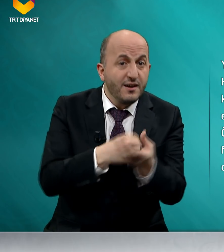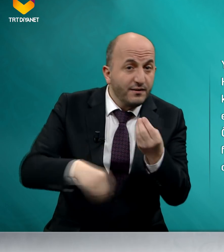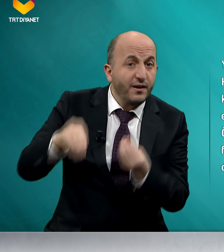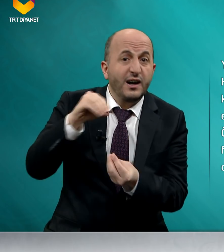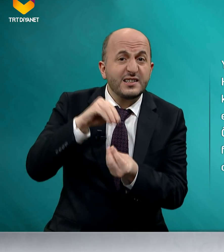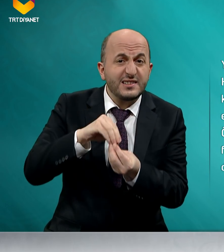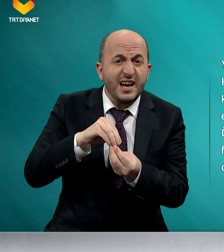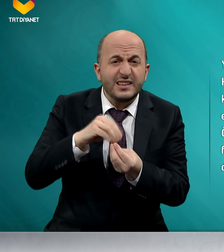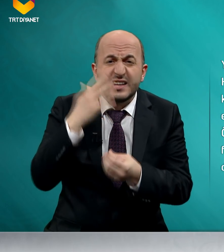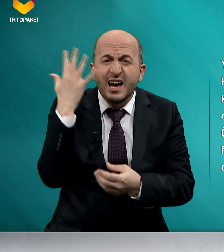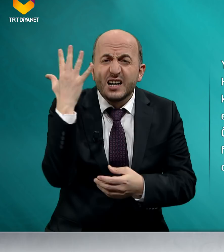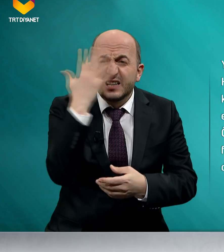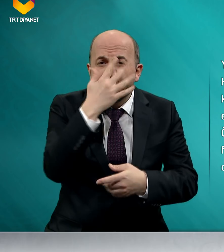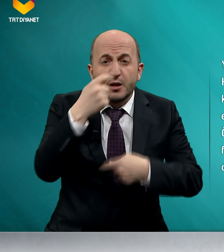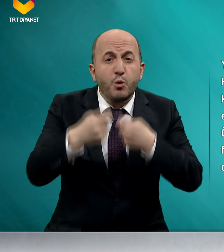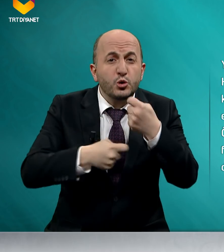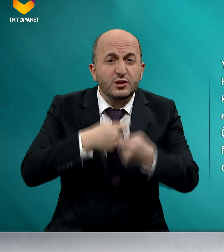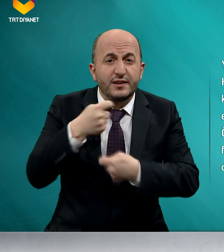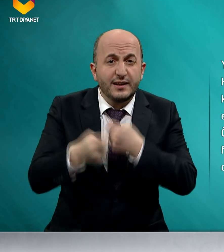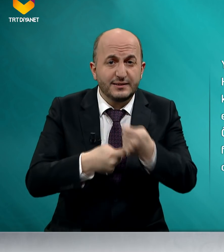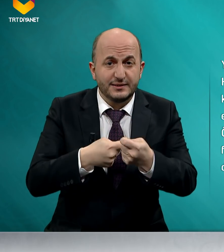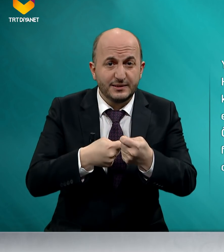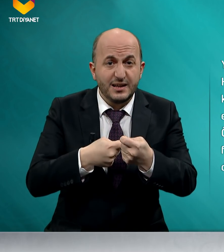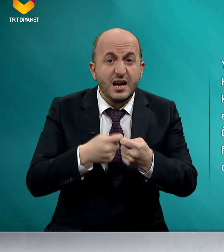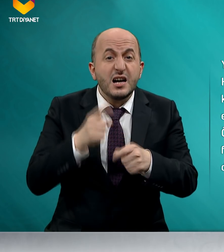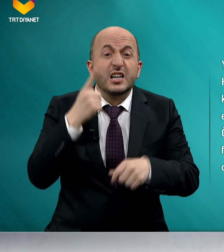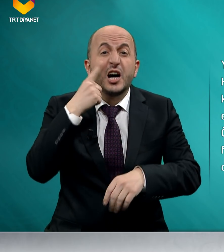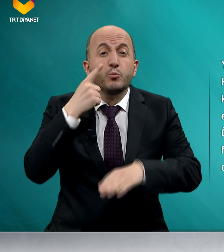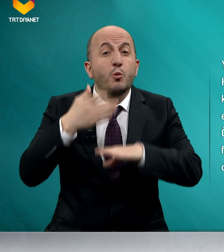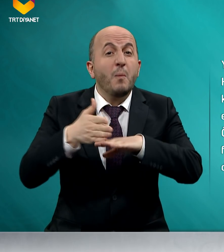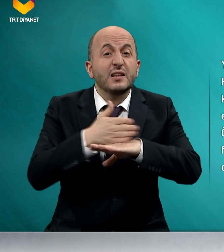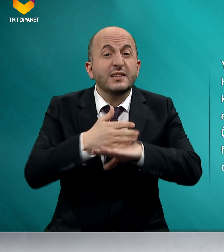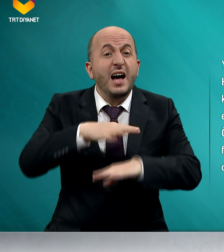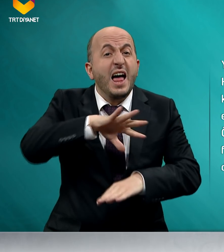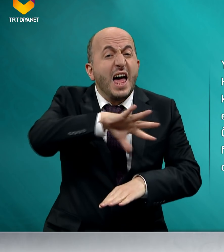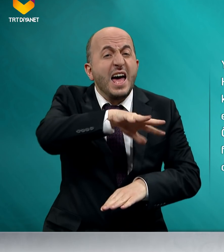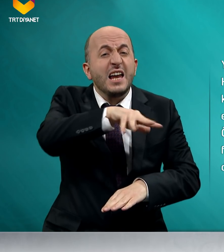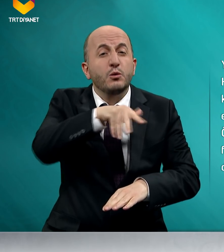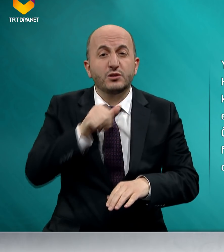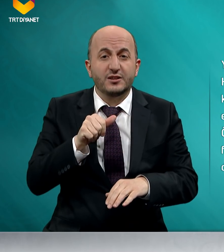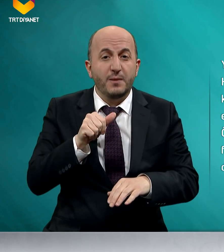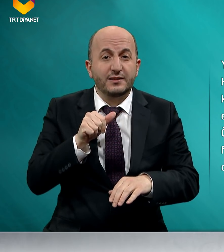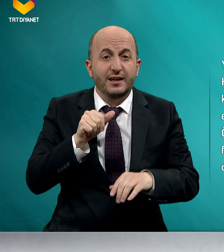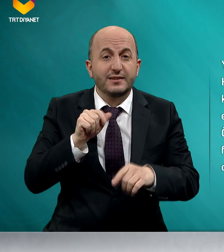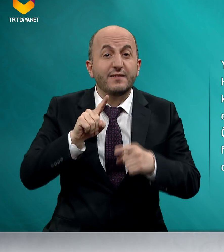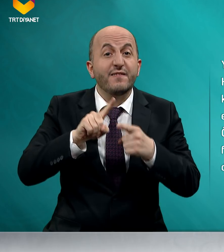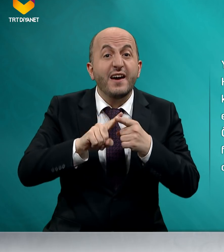faizden, kara borsadan, kamu malına el uzatmaktan ve